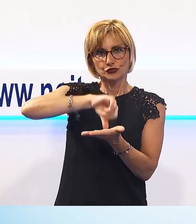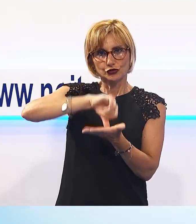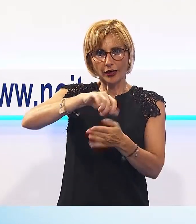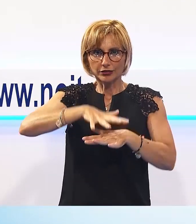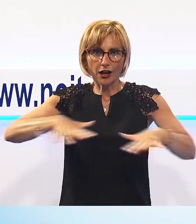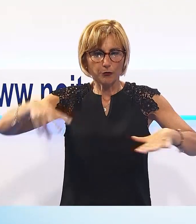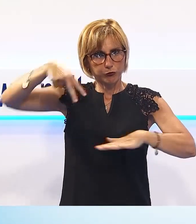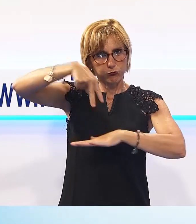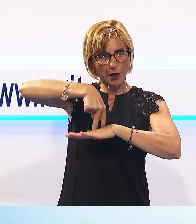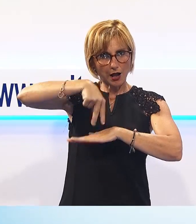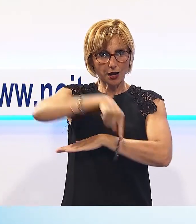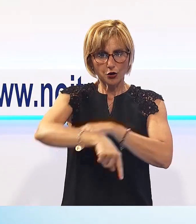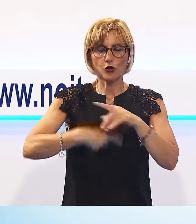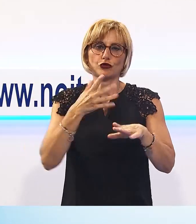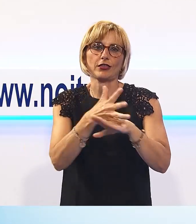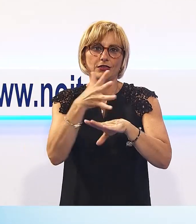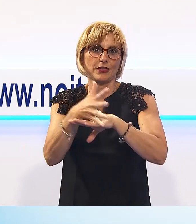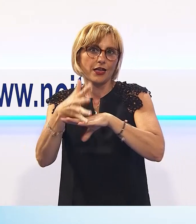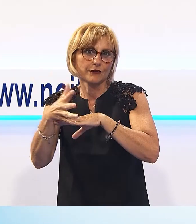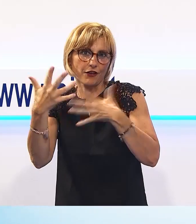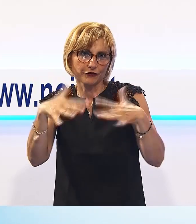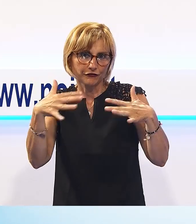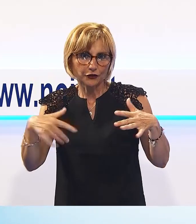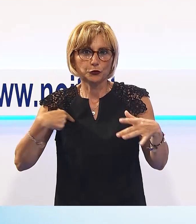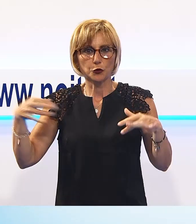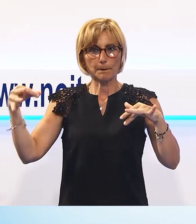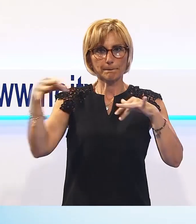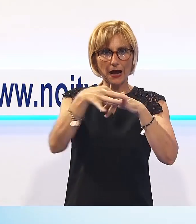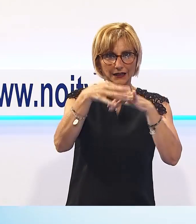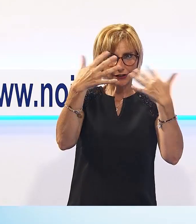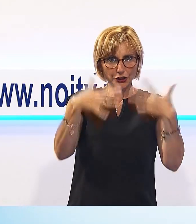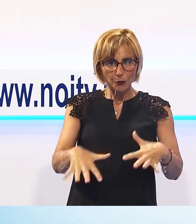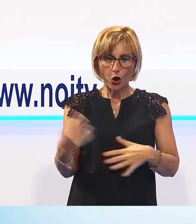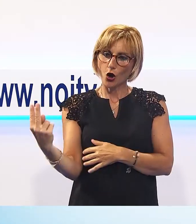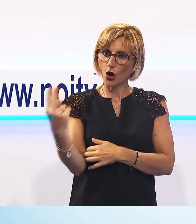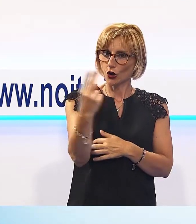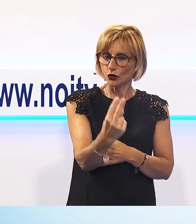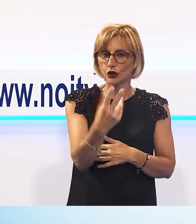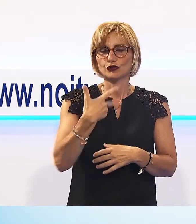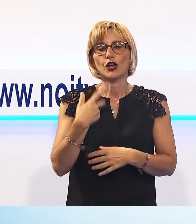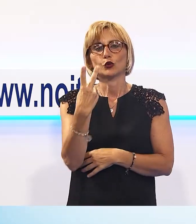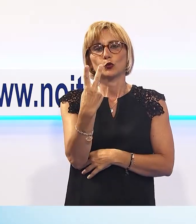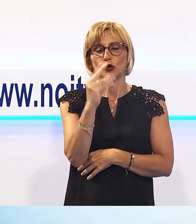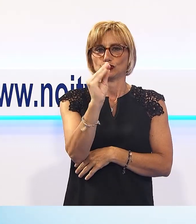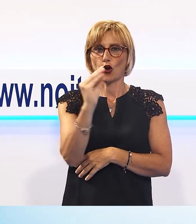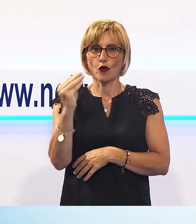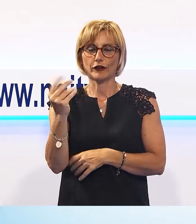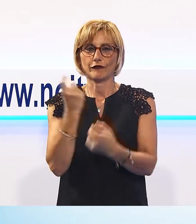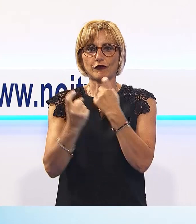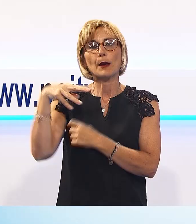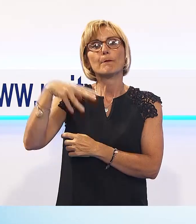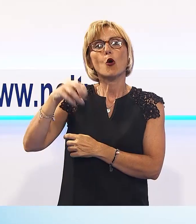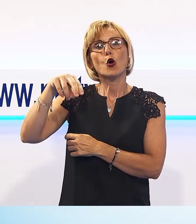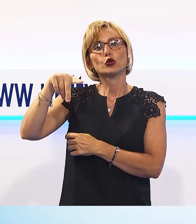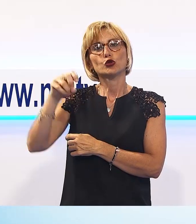e di interventi dello stesso Giova, che ha persino celebrato un matrimonio fra due giovani innamorati di Mondo V, all'imbrunire di fronte ad una marea